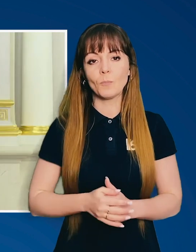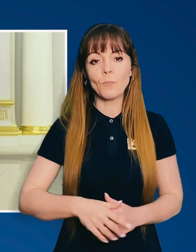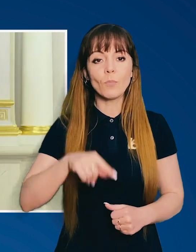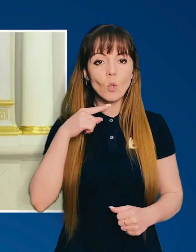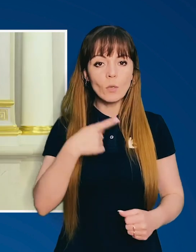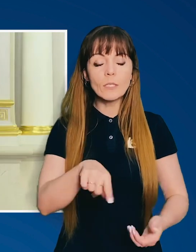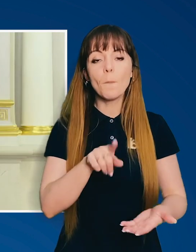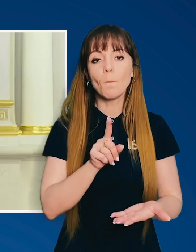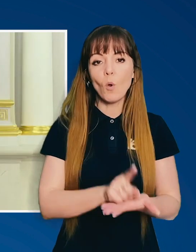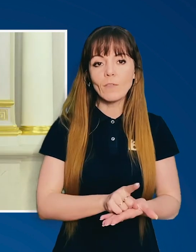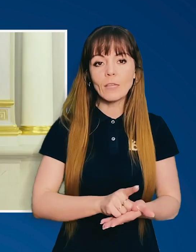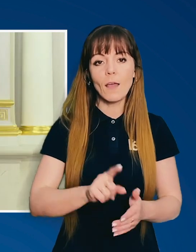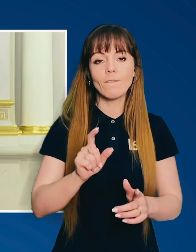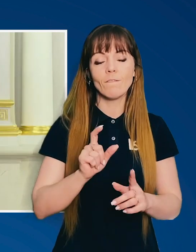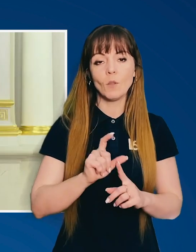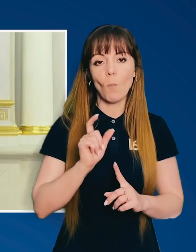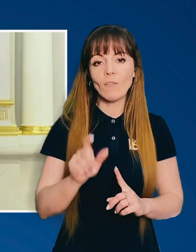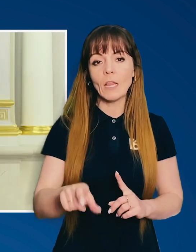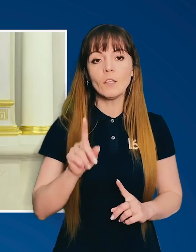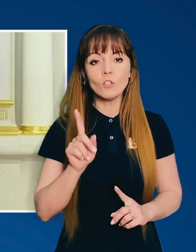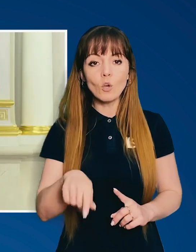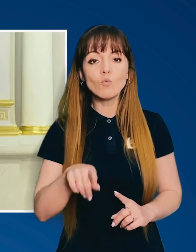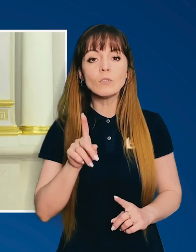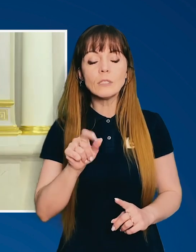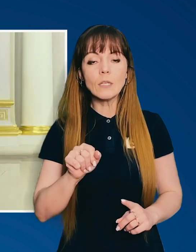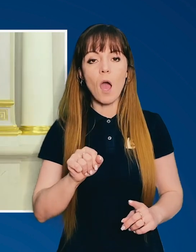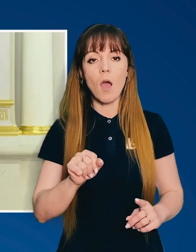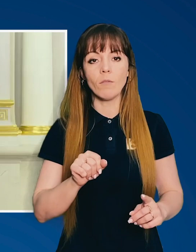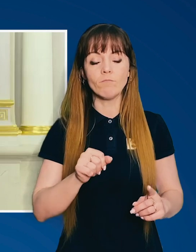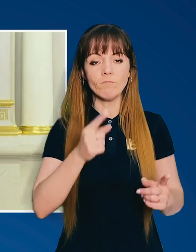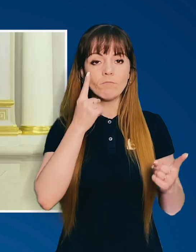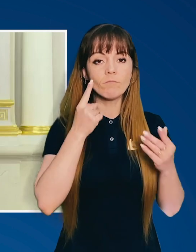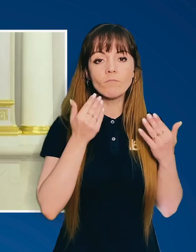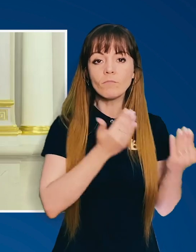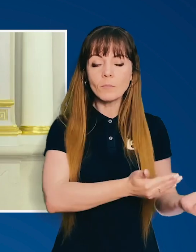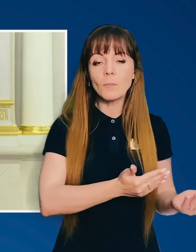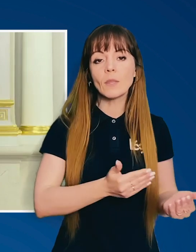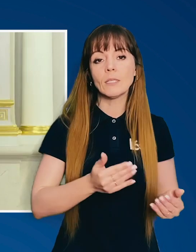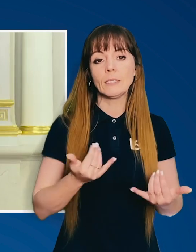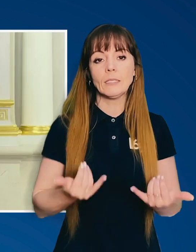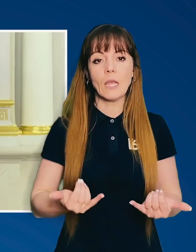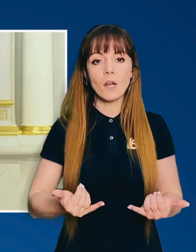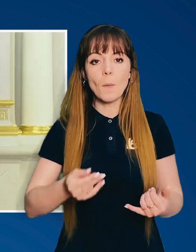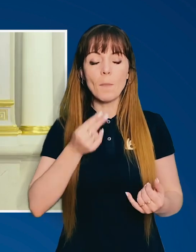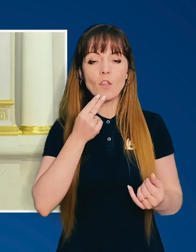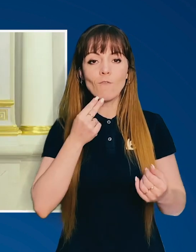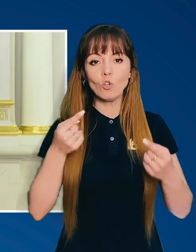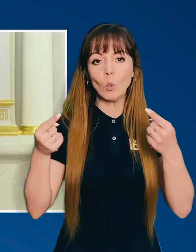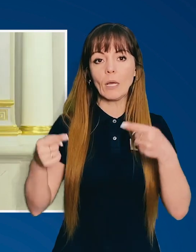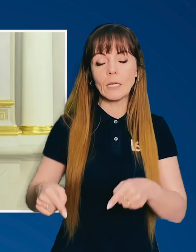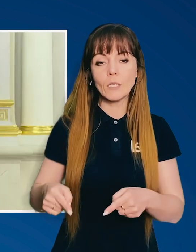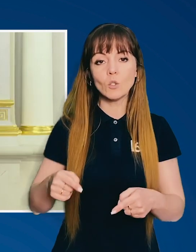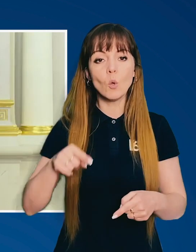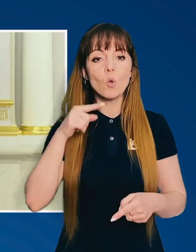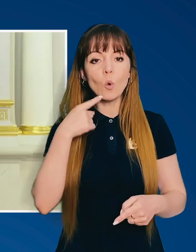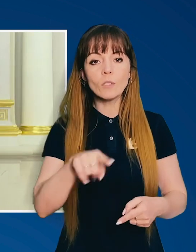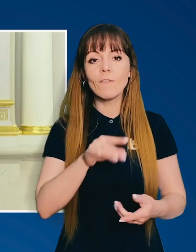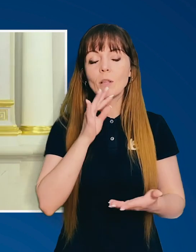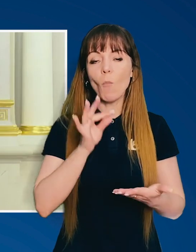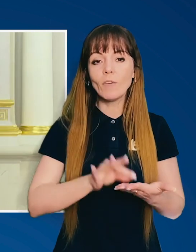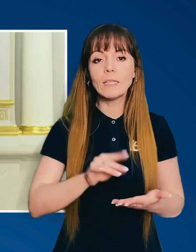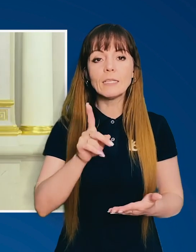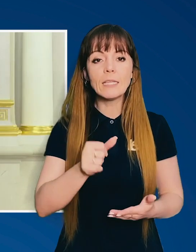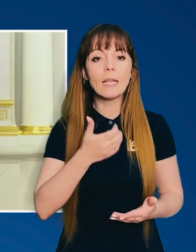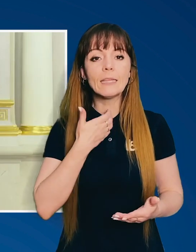бізнесу. Росія повинна відповідати також і за спровокованою нею зараз продовольчою